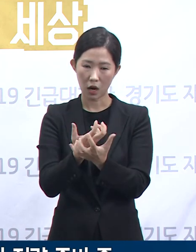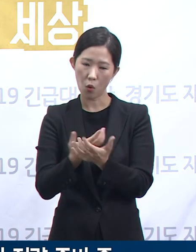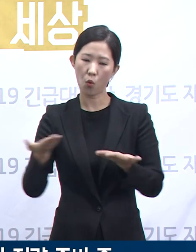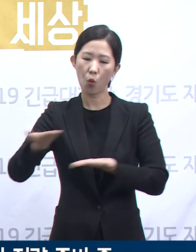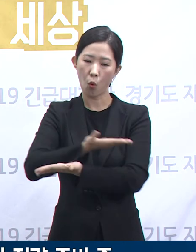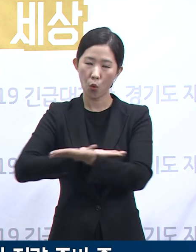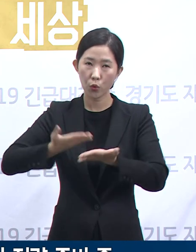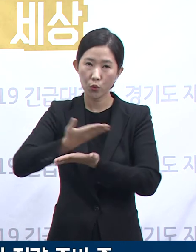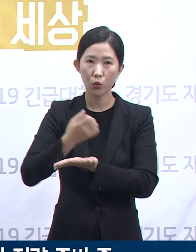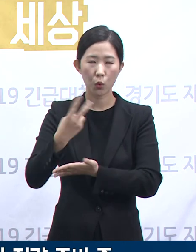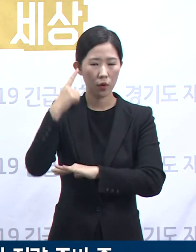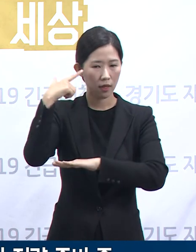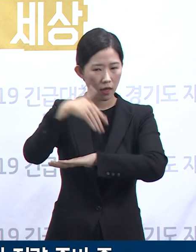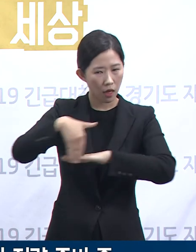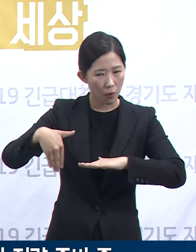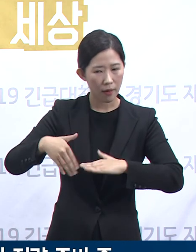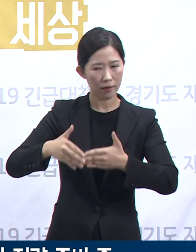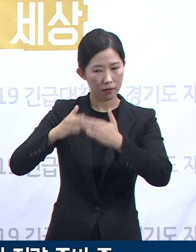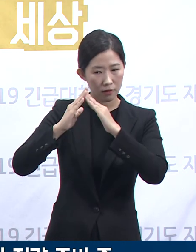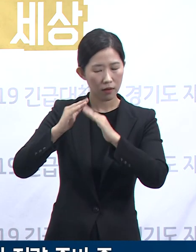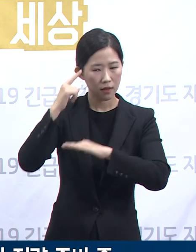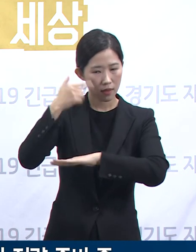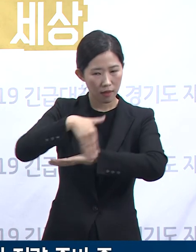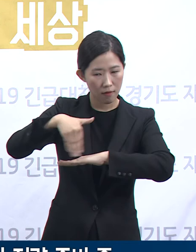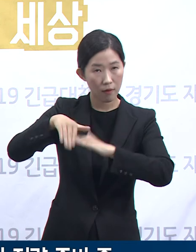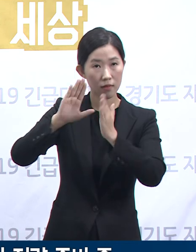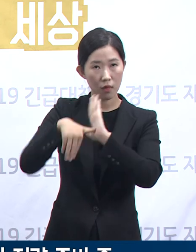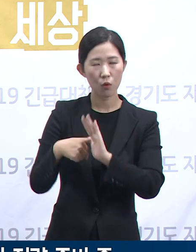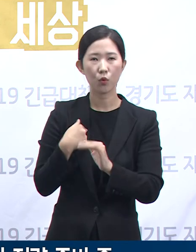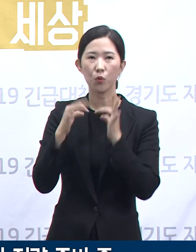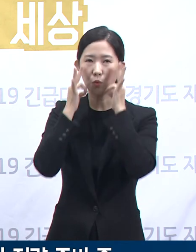수립하는 일에도 최선을 다해 돕겠습니다.